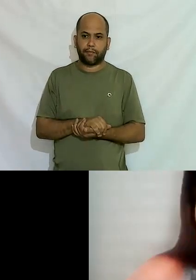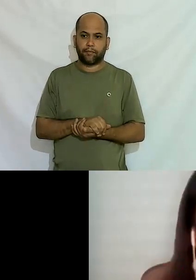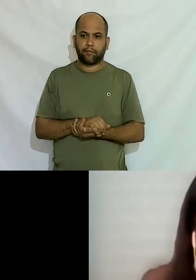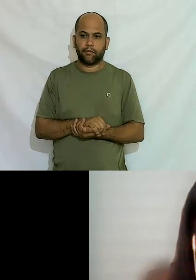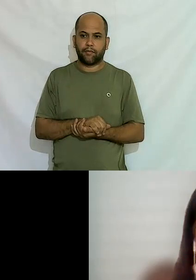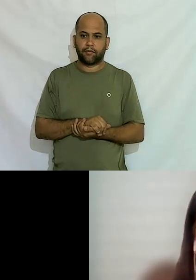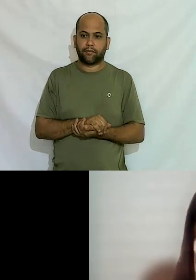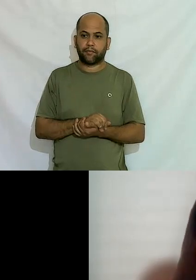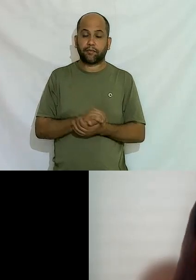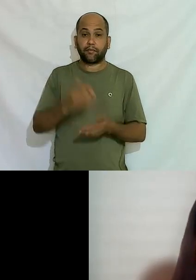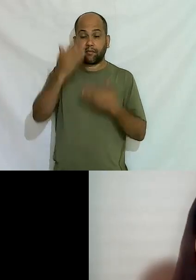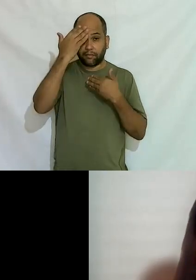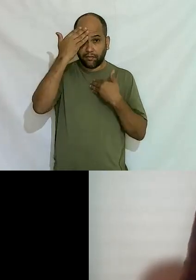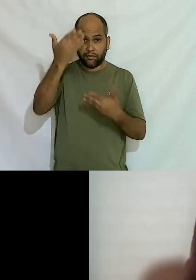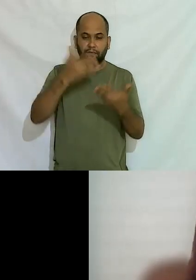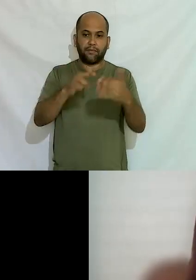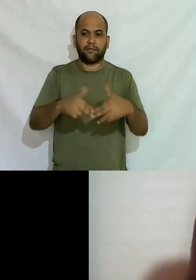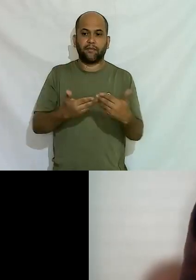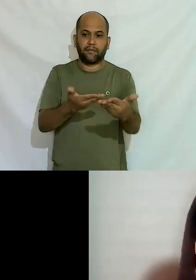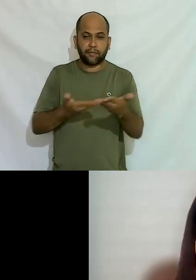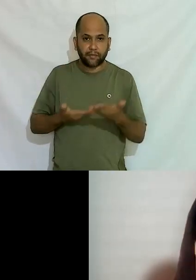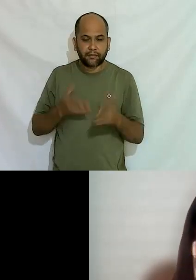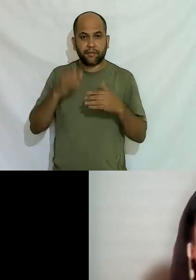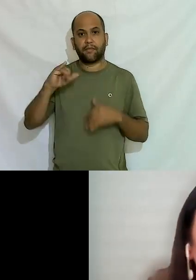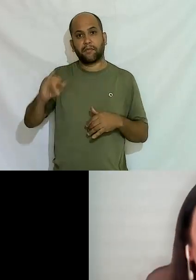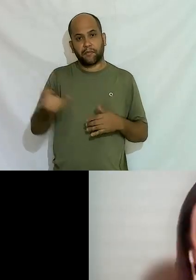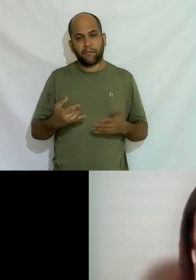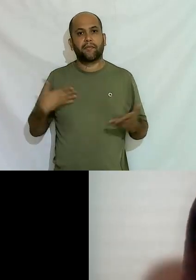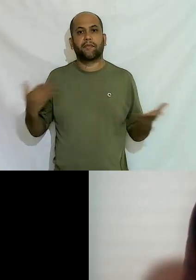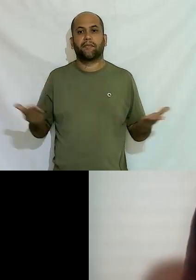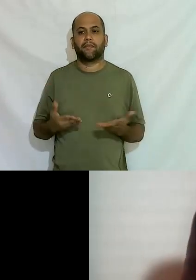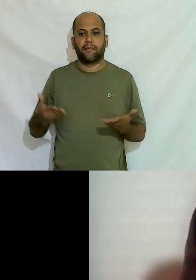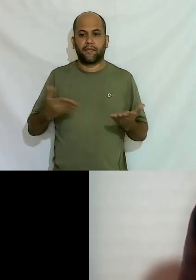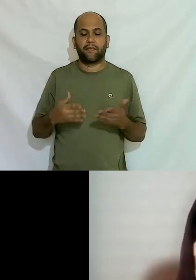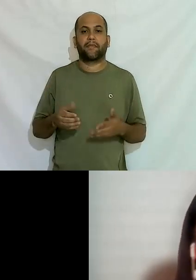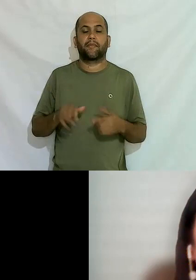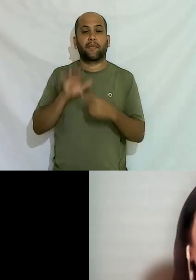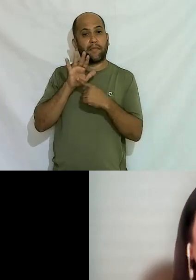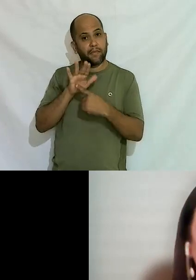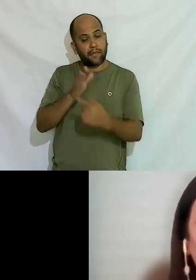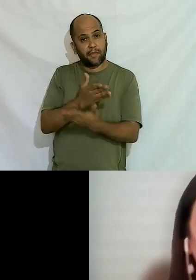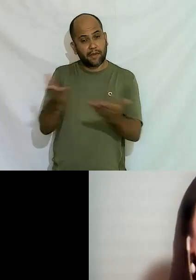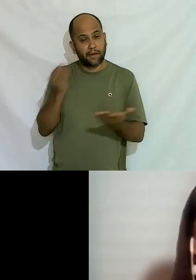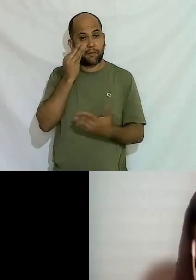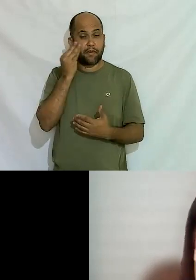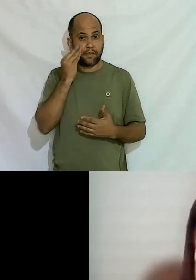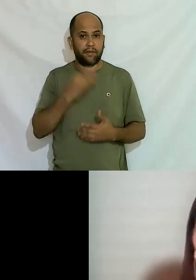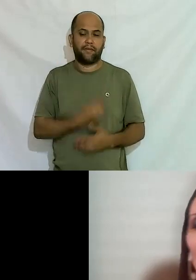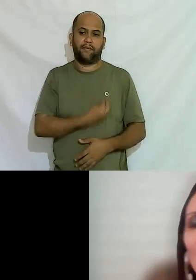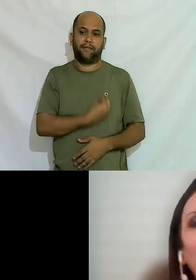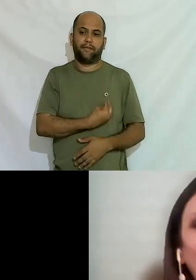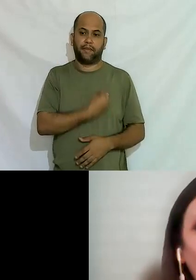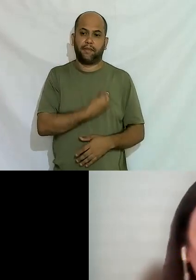obrigada pelo convite pela oportunidade de estar aqui passando para vocês um pouco da minha experiência da minha vivência dos meus estudos né